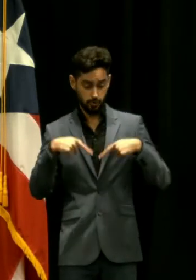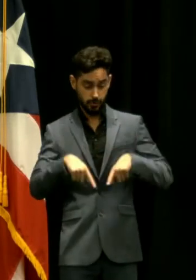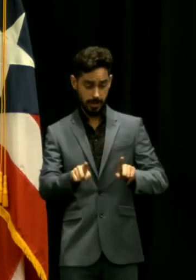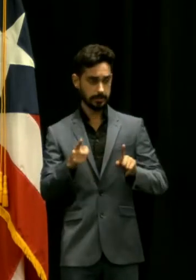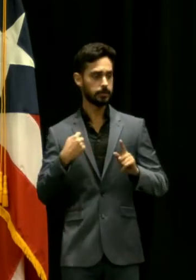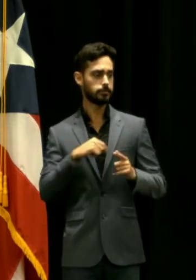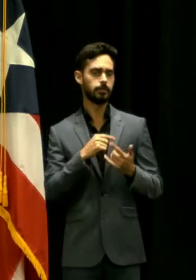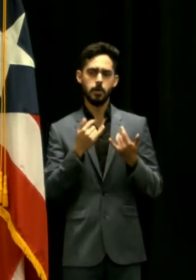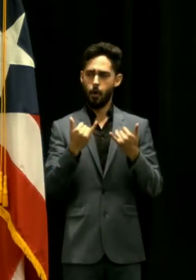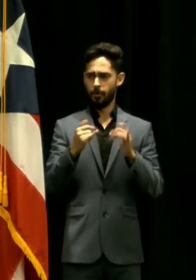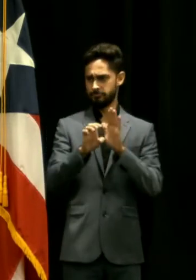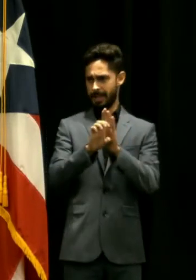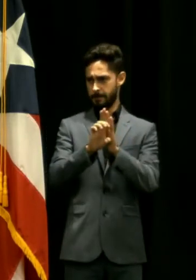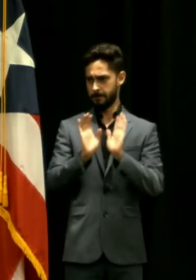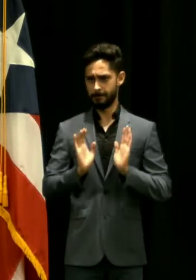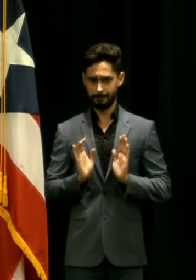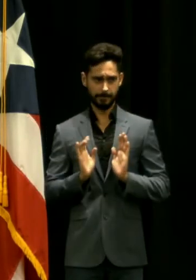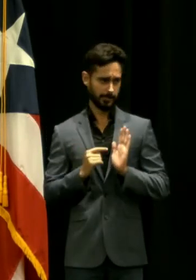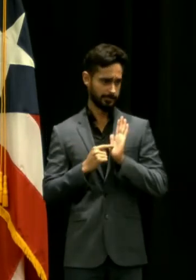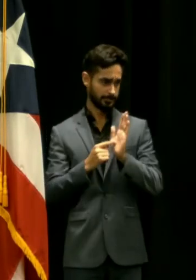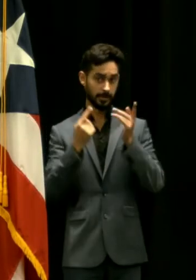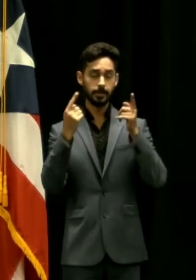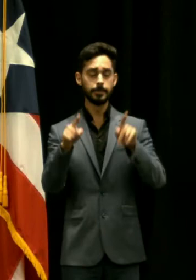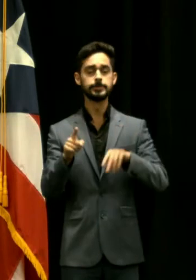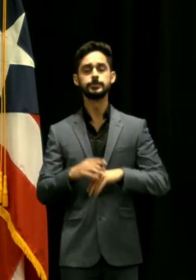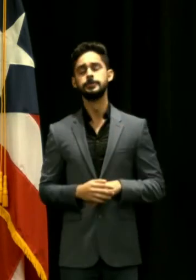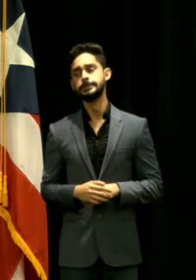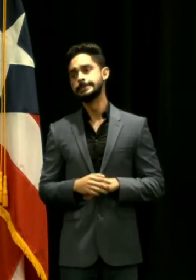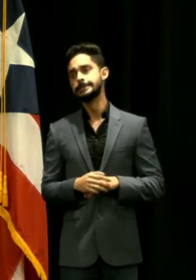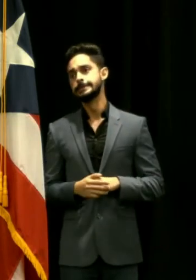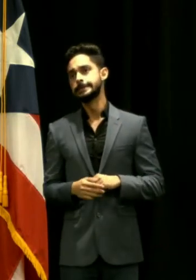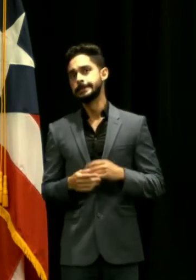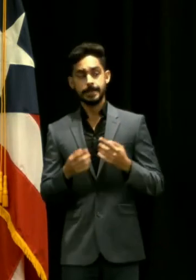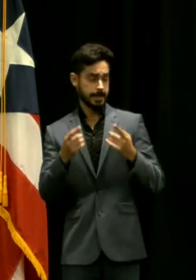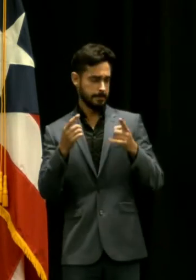circunstancias hoy por ejemplo cuando tuvimos una situación similar